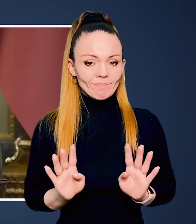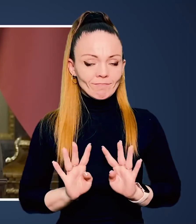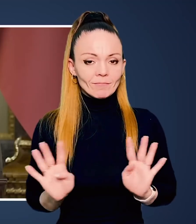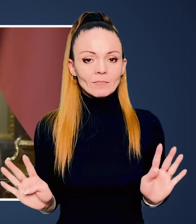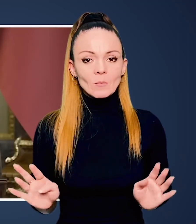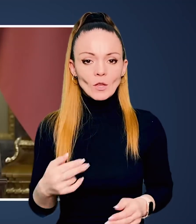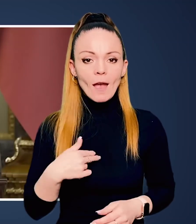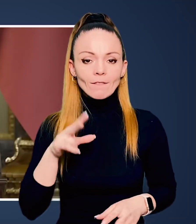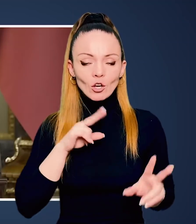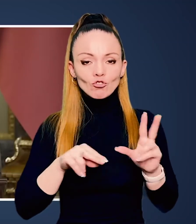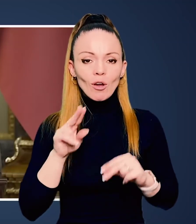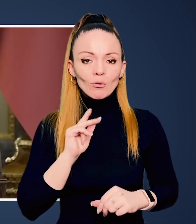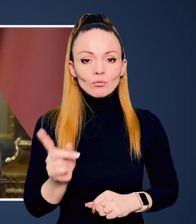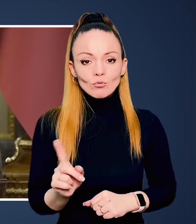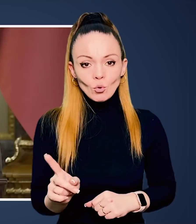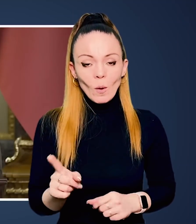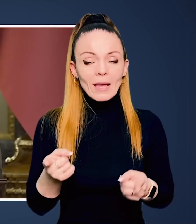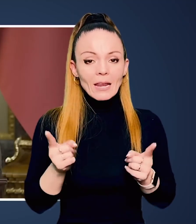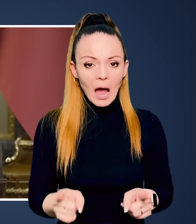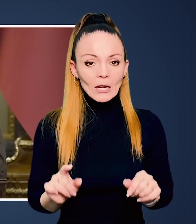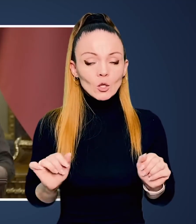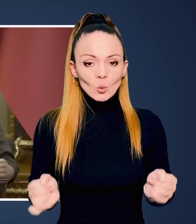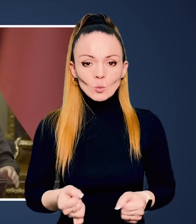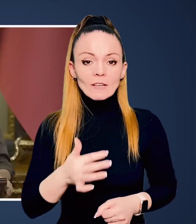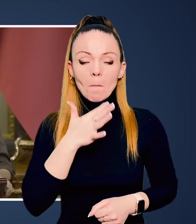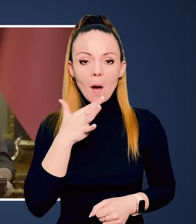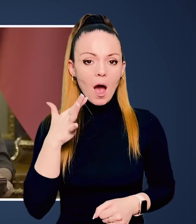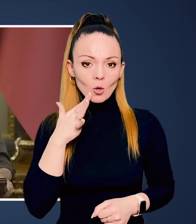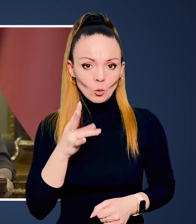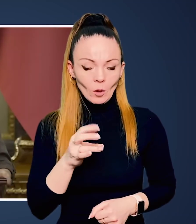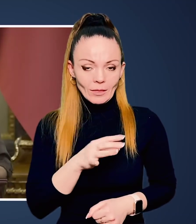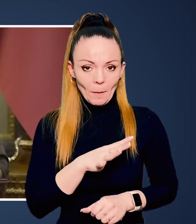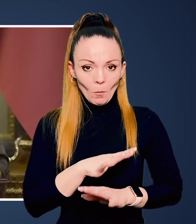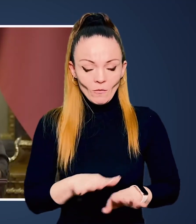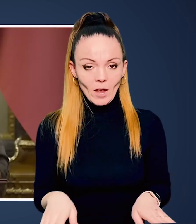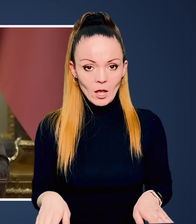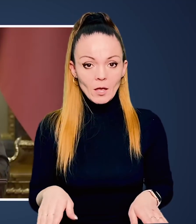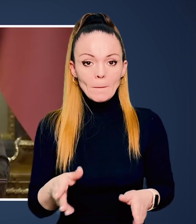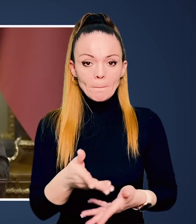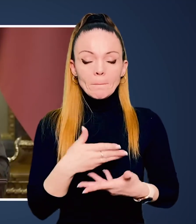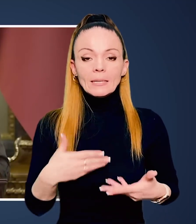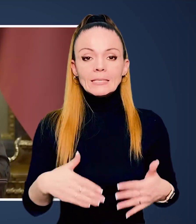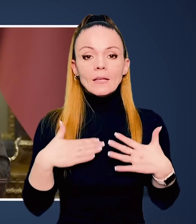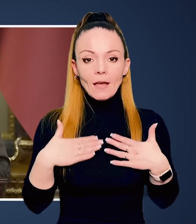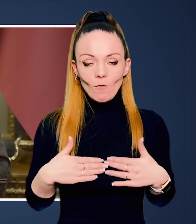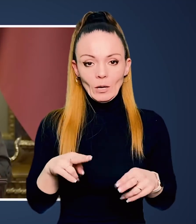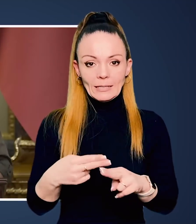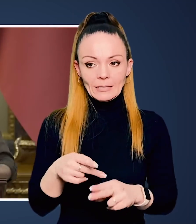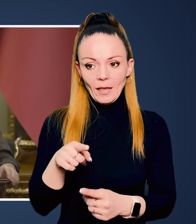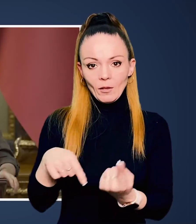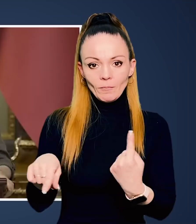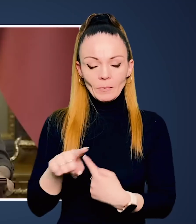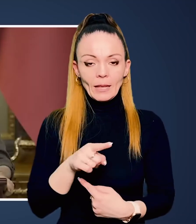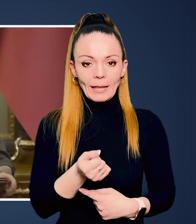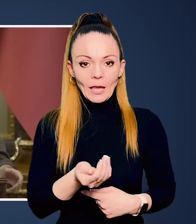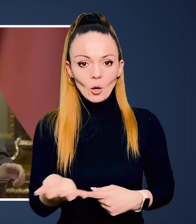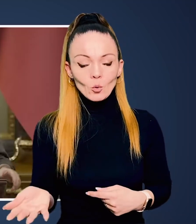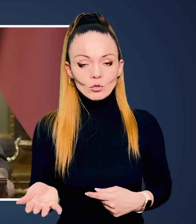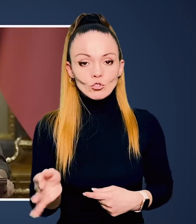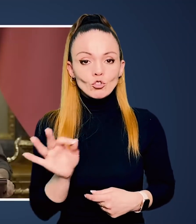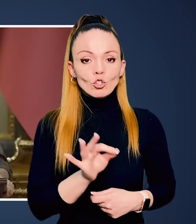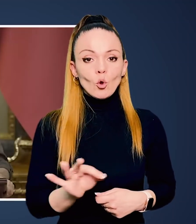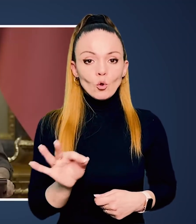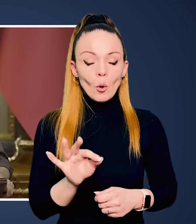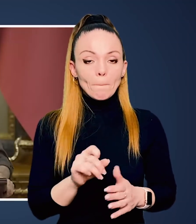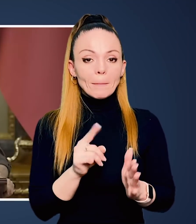реальних друзів. Я вважаю, що реальних друзів багато не буває. Ми задоволені цією